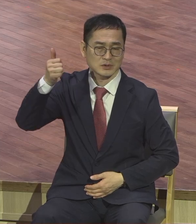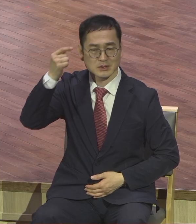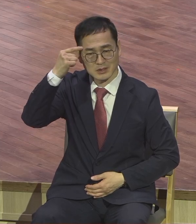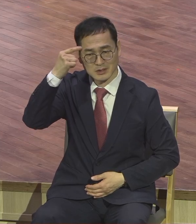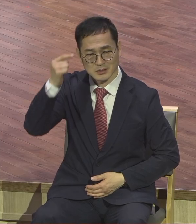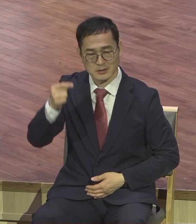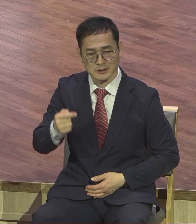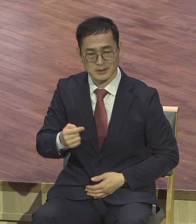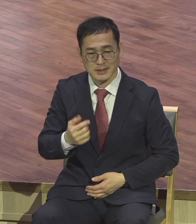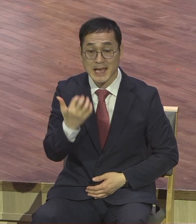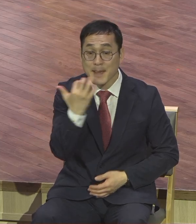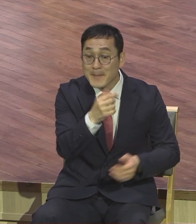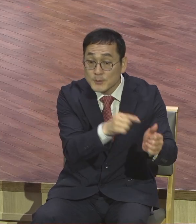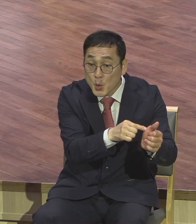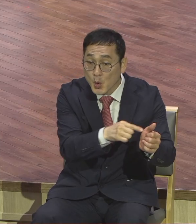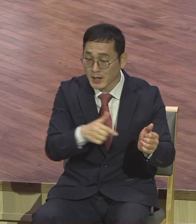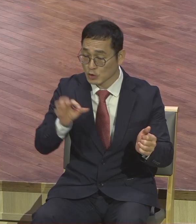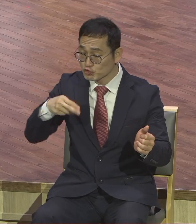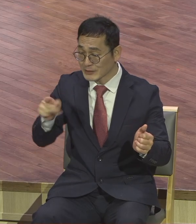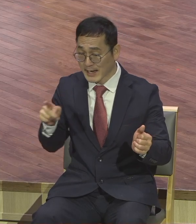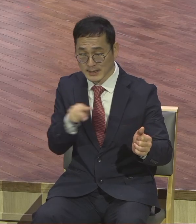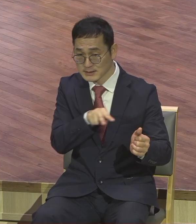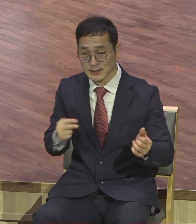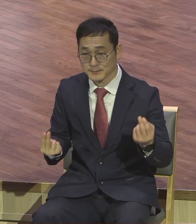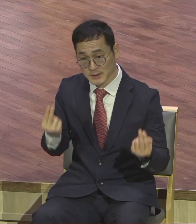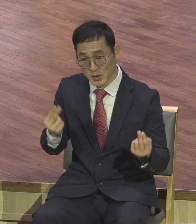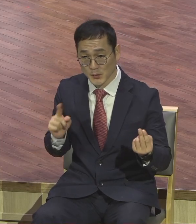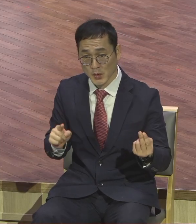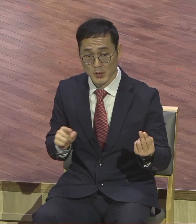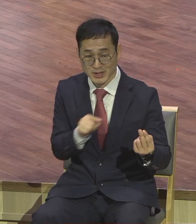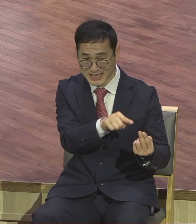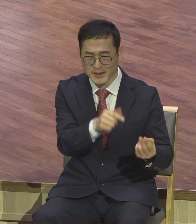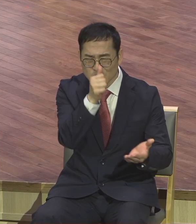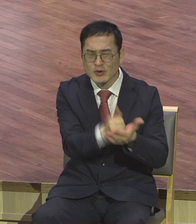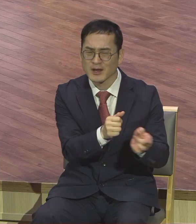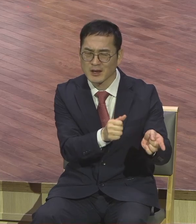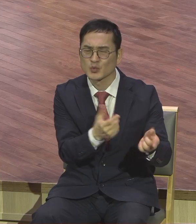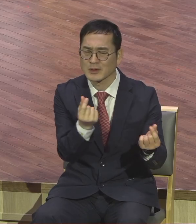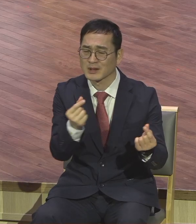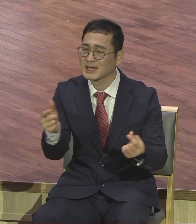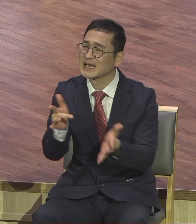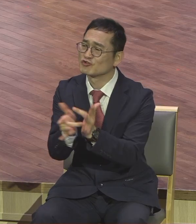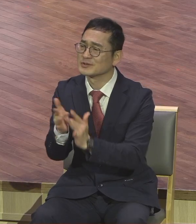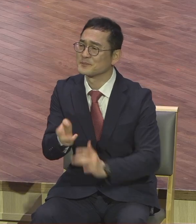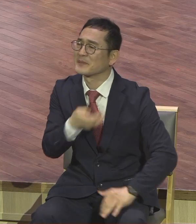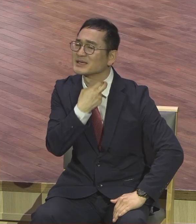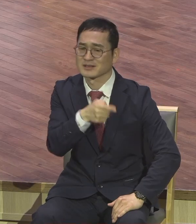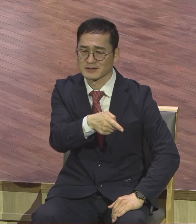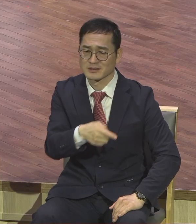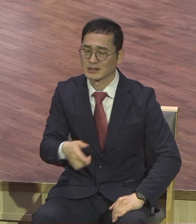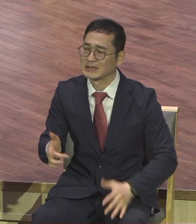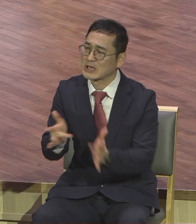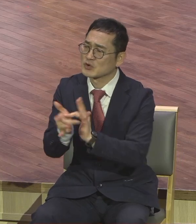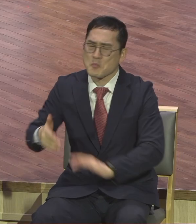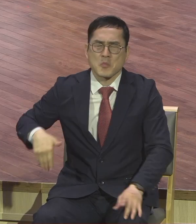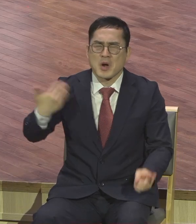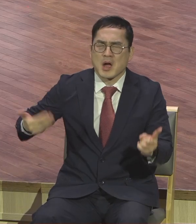차이점이 뭐예요? 베드로도 예수님이 배신하셨습니다. 그것도 한두 번 배신한 게 아니요. 예수님을 배신했으면 세 분이나 눈앞에서